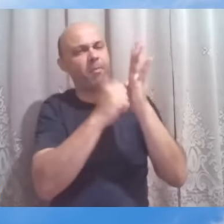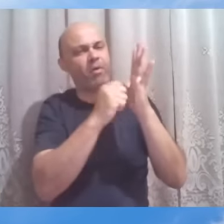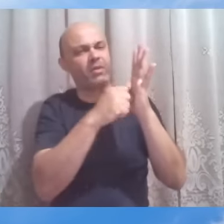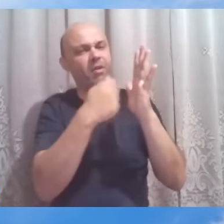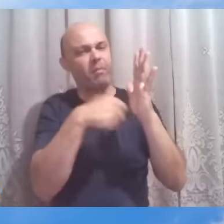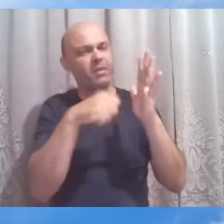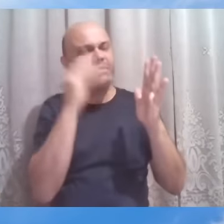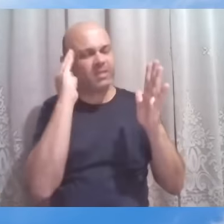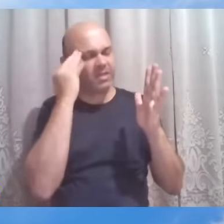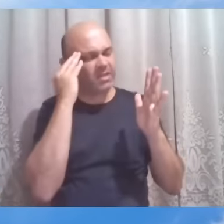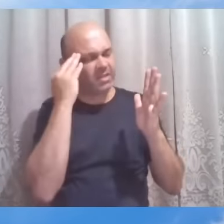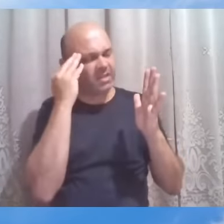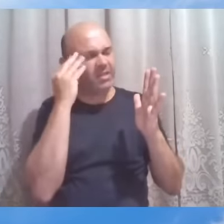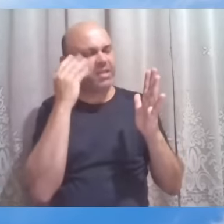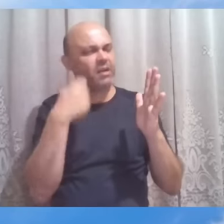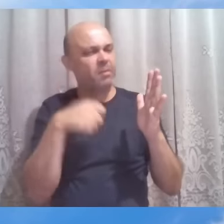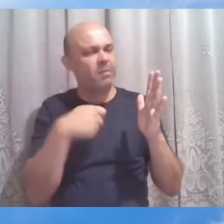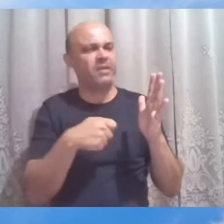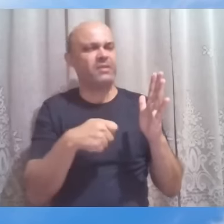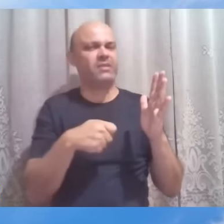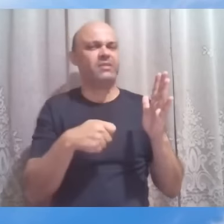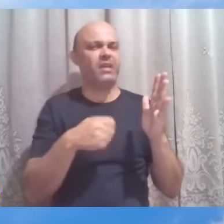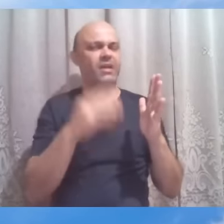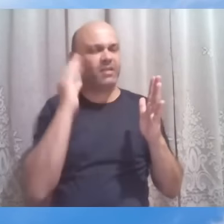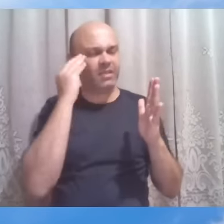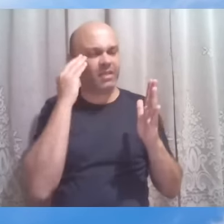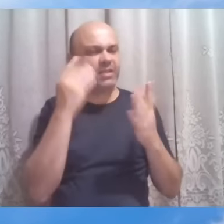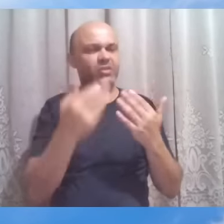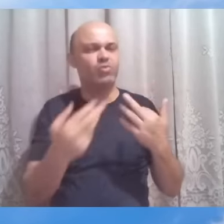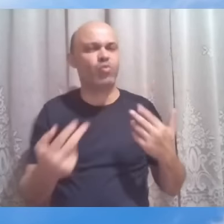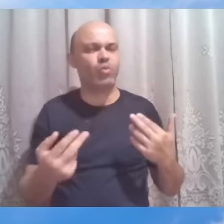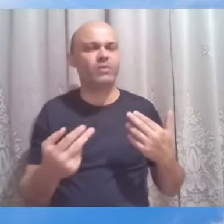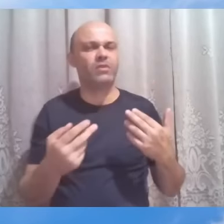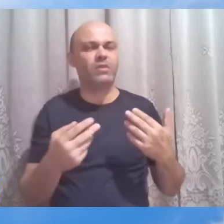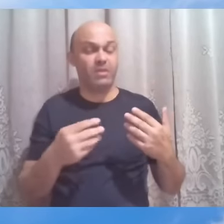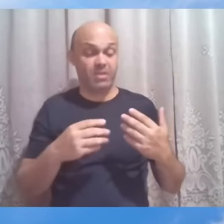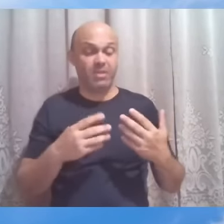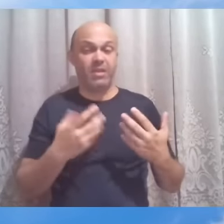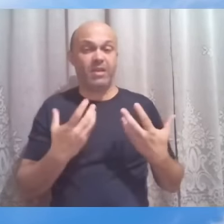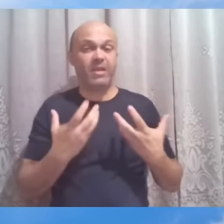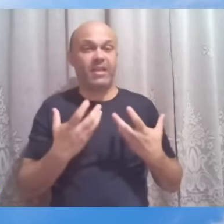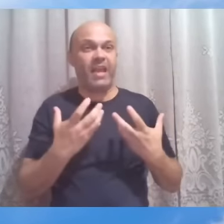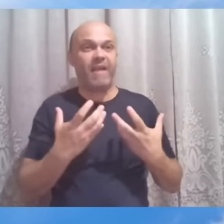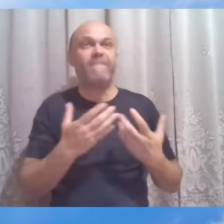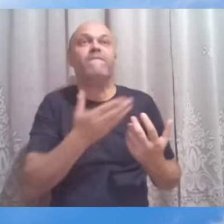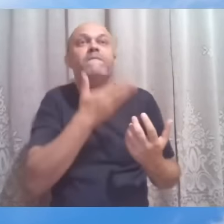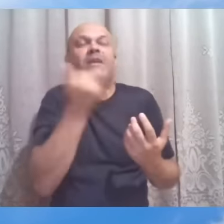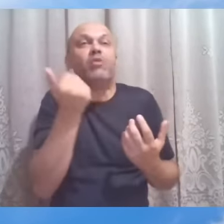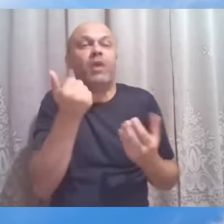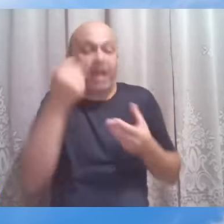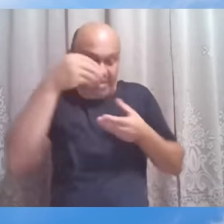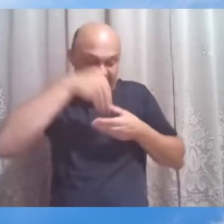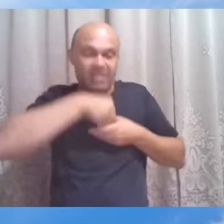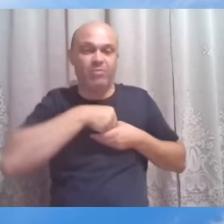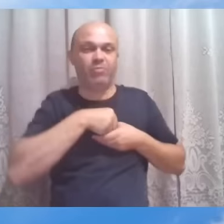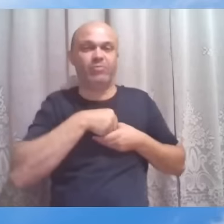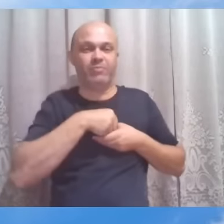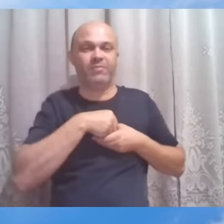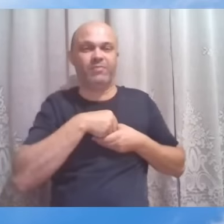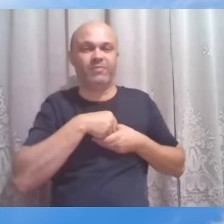continuidade, com muita disposição, de fato, de melhorarem-se, de renovarem-se.